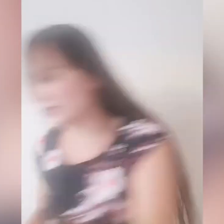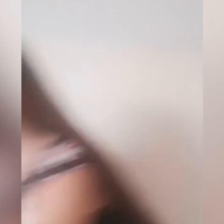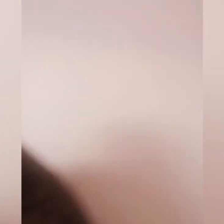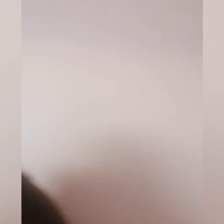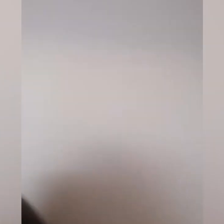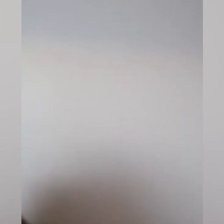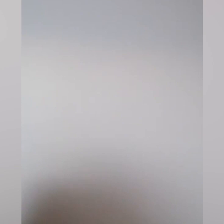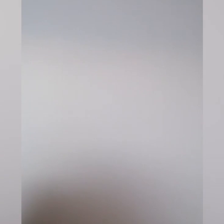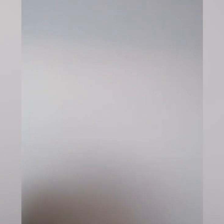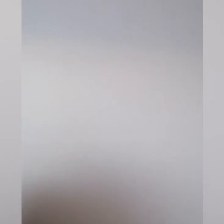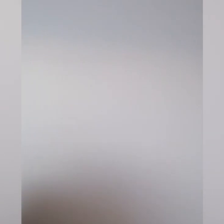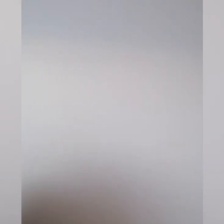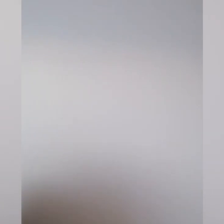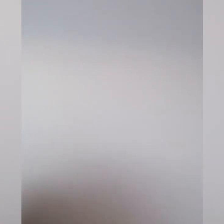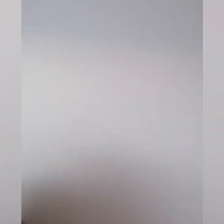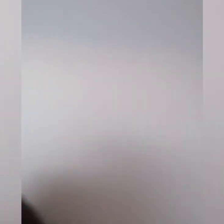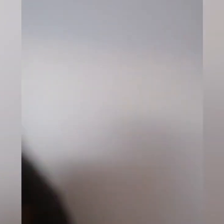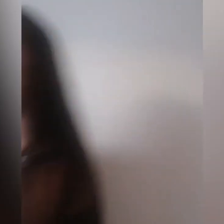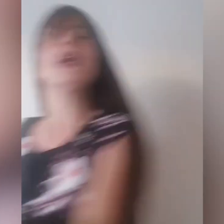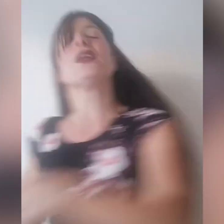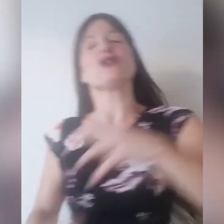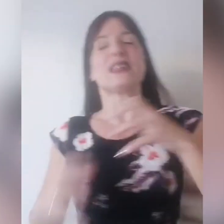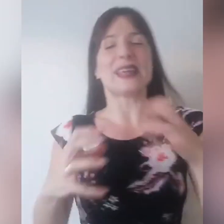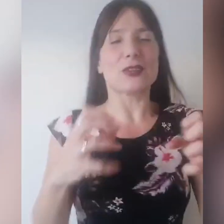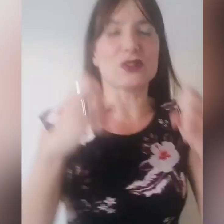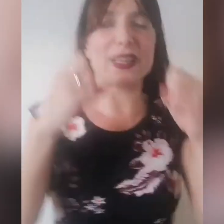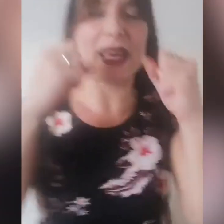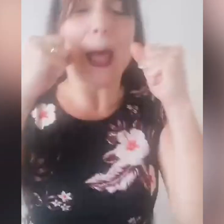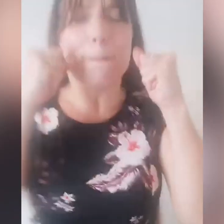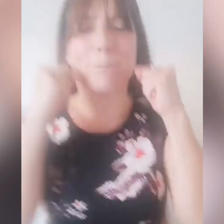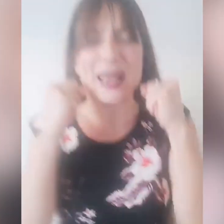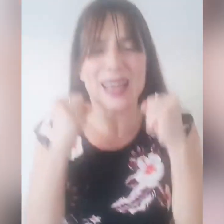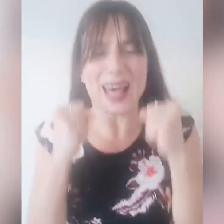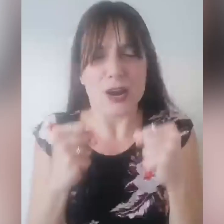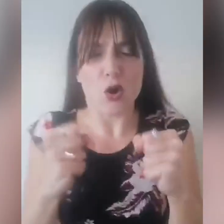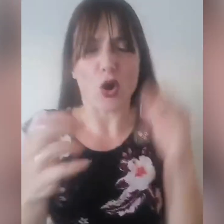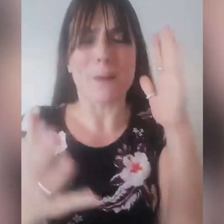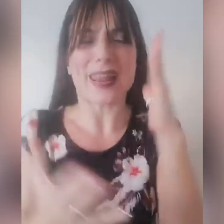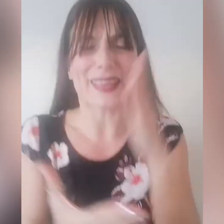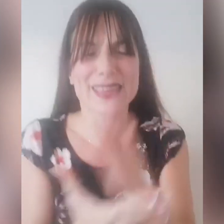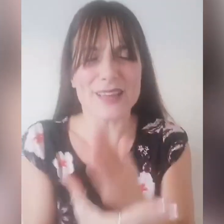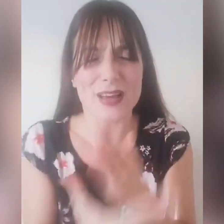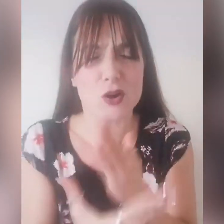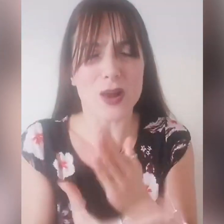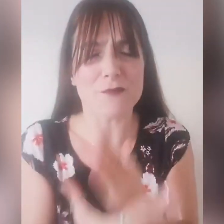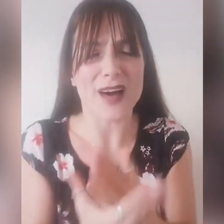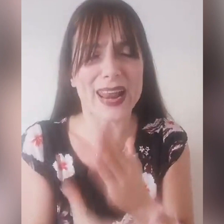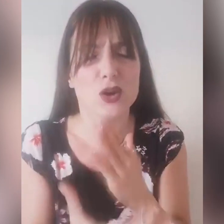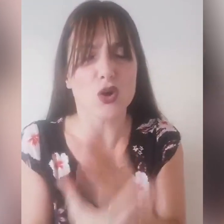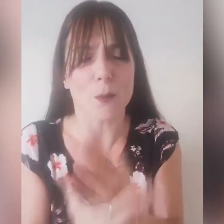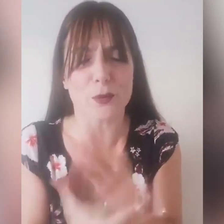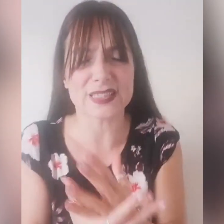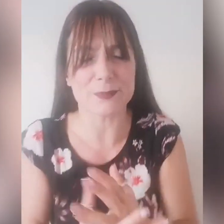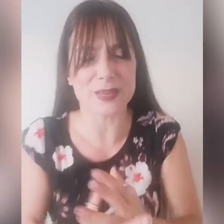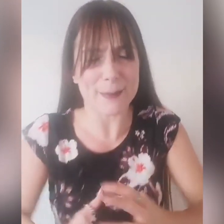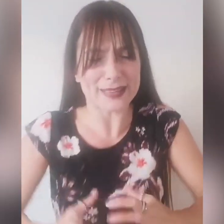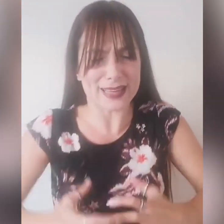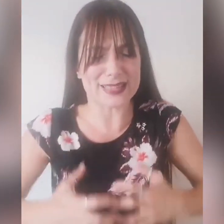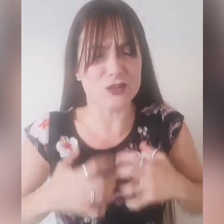te Signore, tu sei per loro, io ti chiedo di parlare loro, per chi deve ancora fare il loro possibile, mettersi in